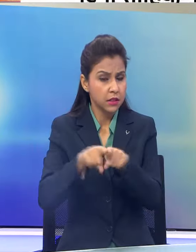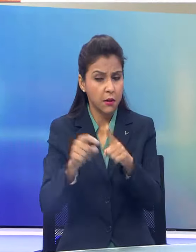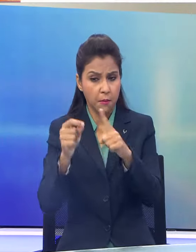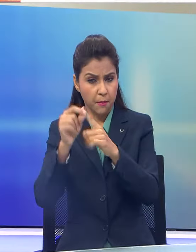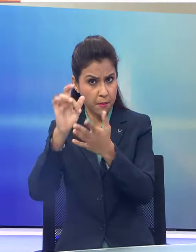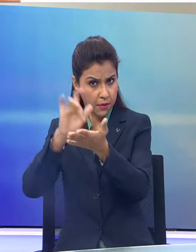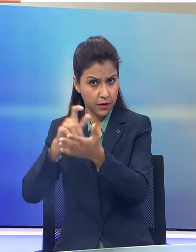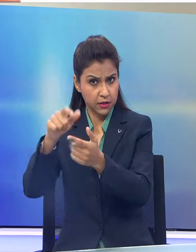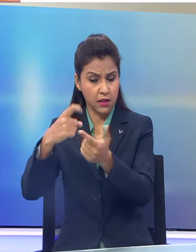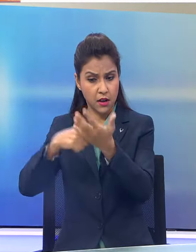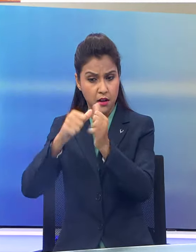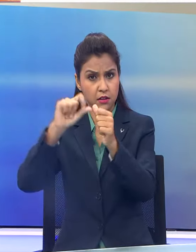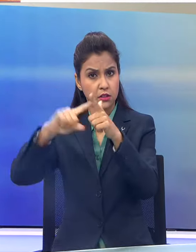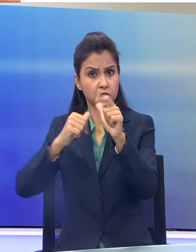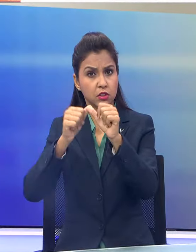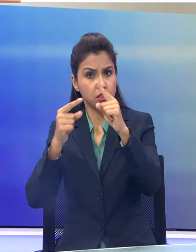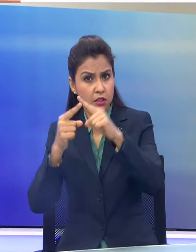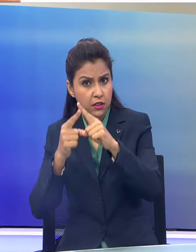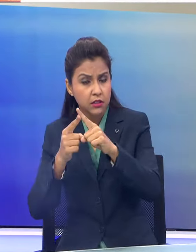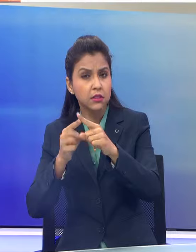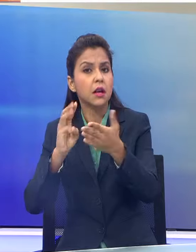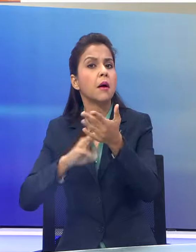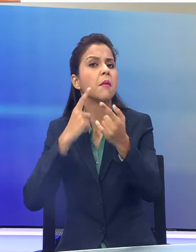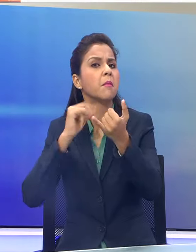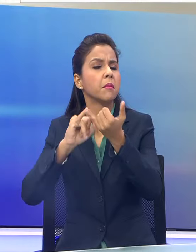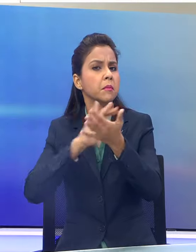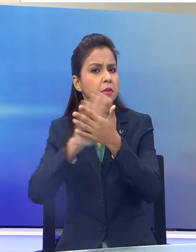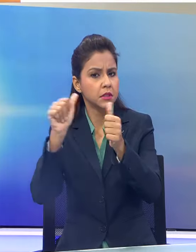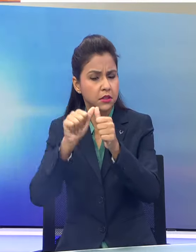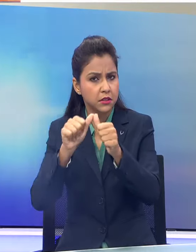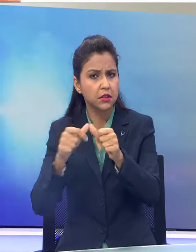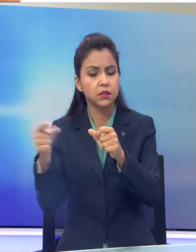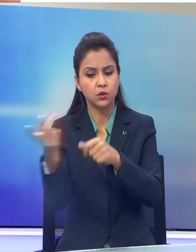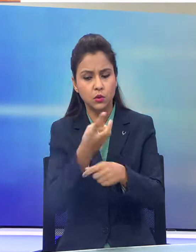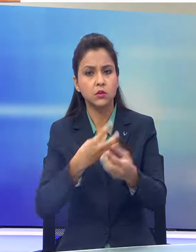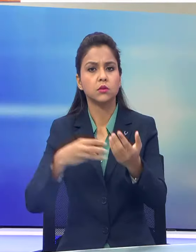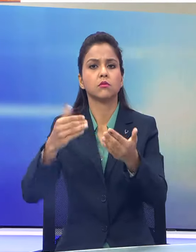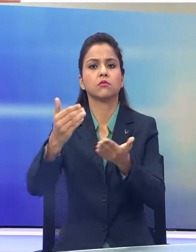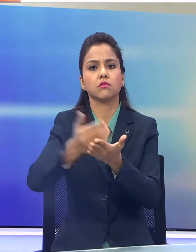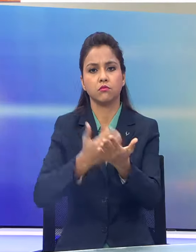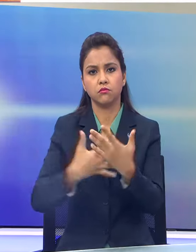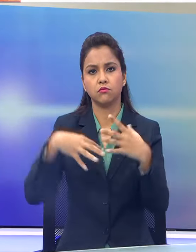में राज़त प्रत्याशी मीसा भारती के समर्थन में राली करेंगे